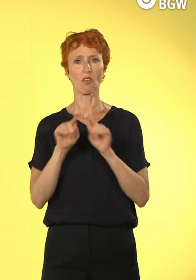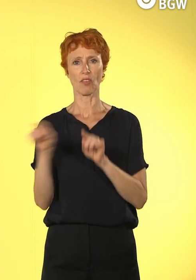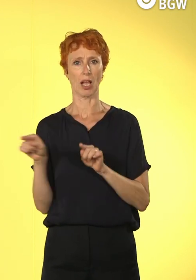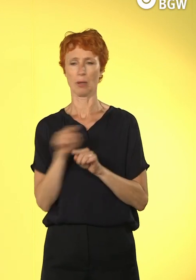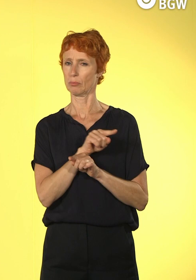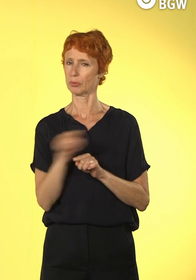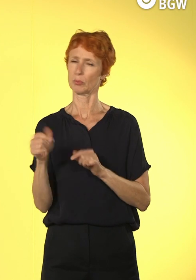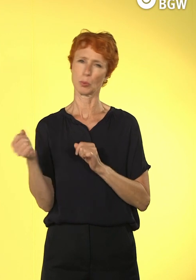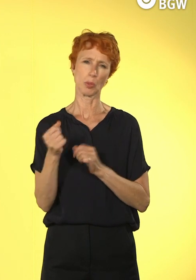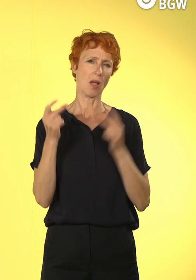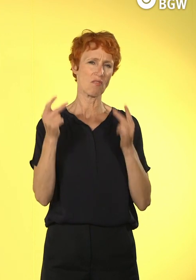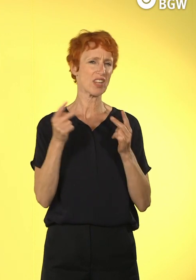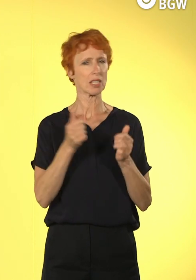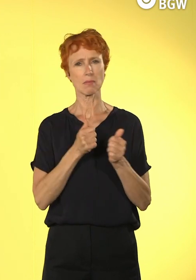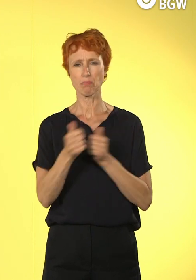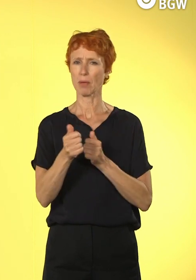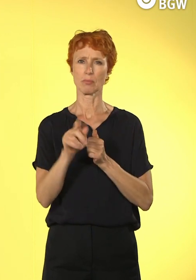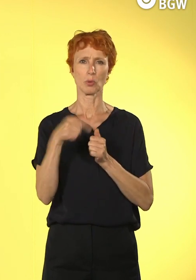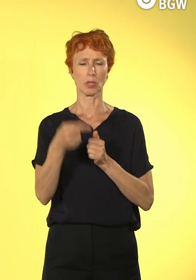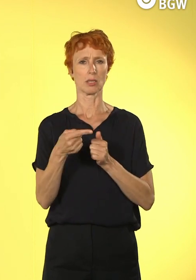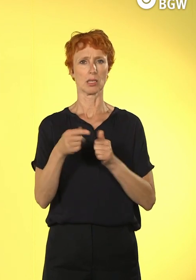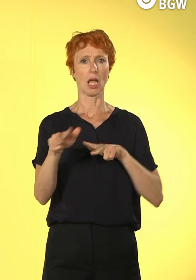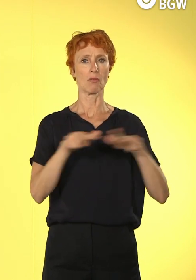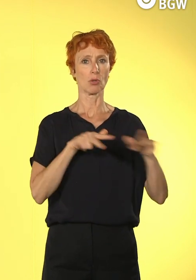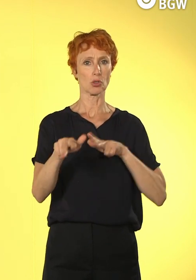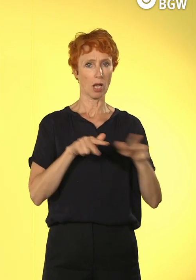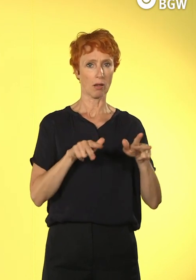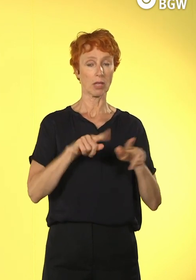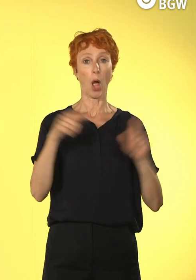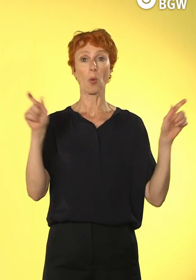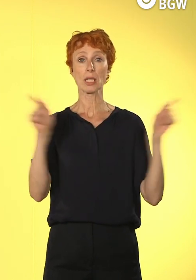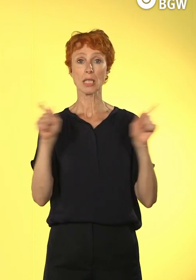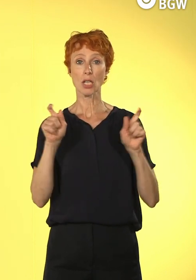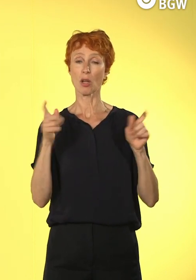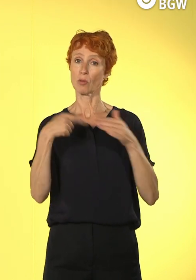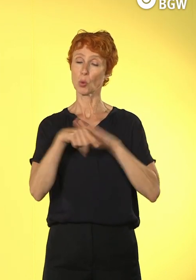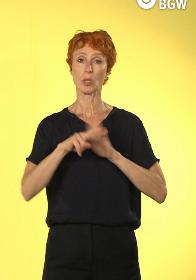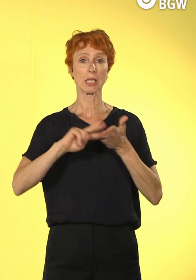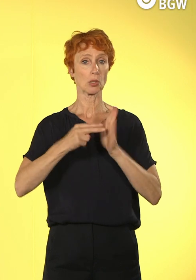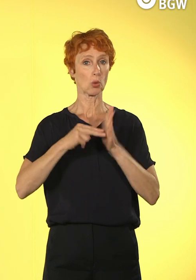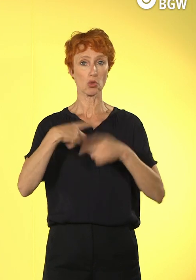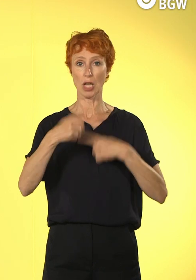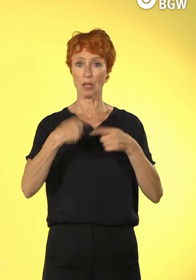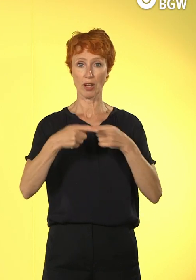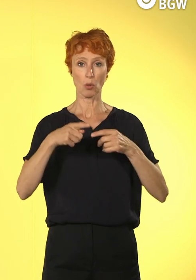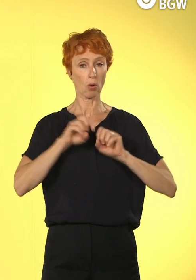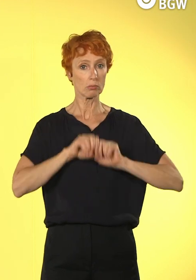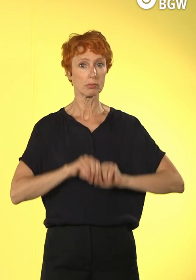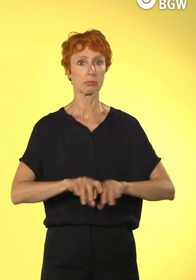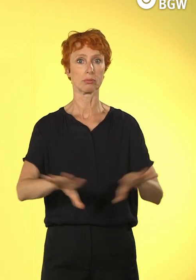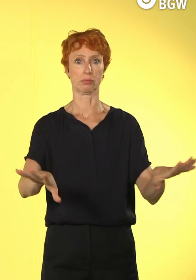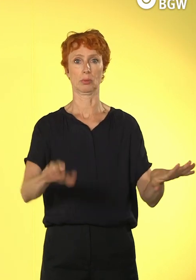bahnbrechend, dass dauerhaft die Wirtschaft oder auch die Gesellschaft geprägt sind von diesen technologischen Entwicklungen.